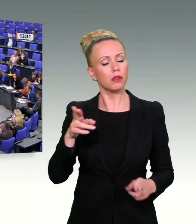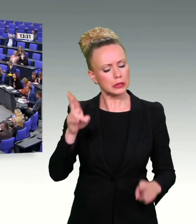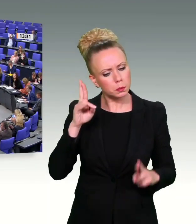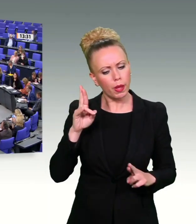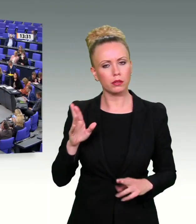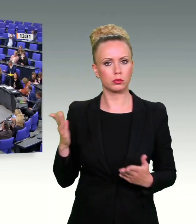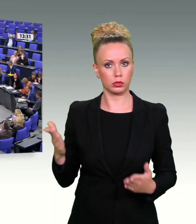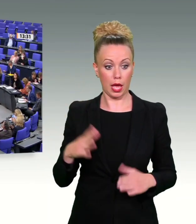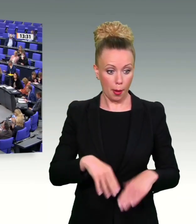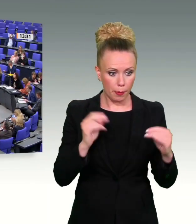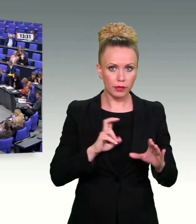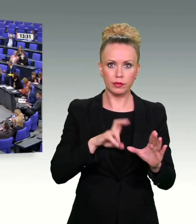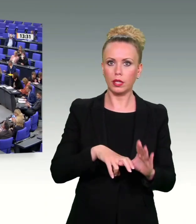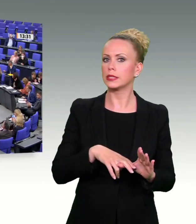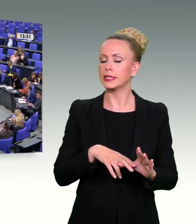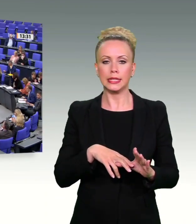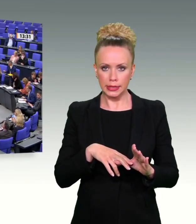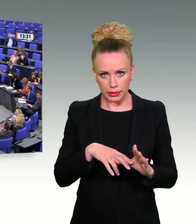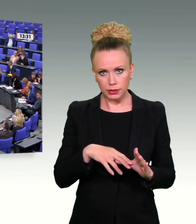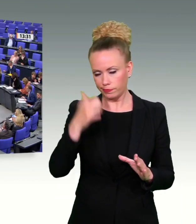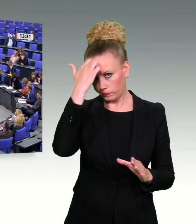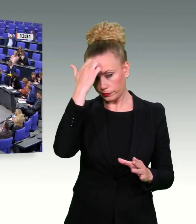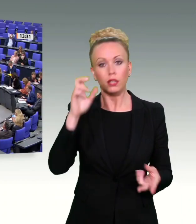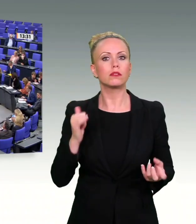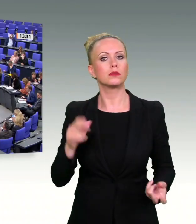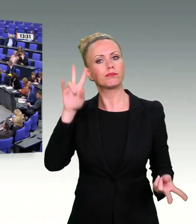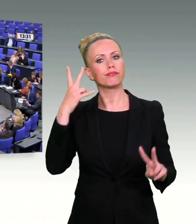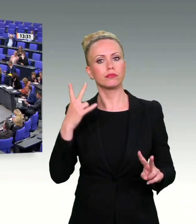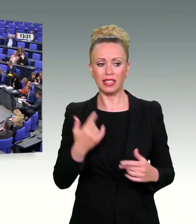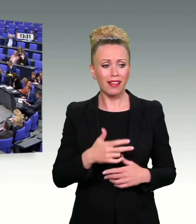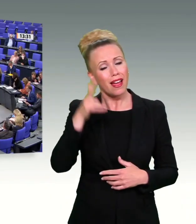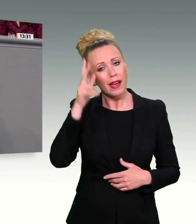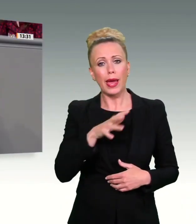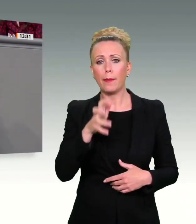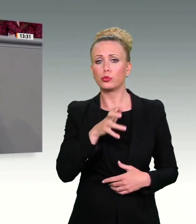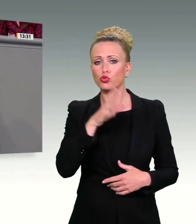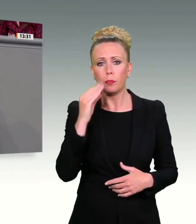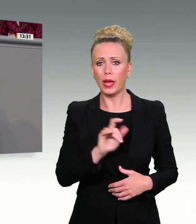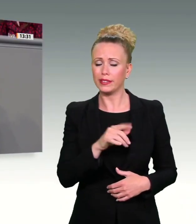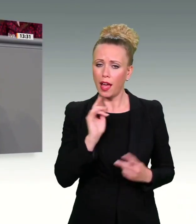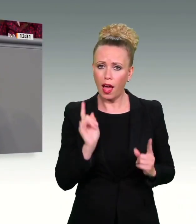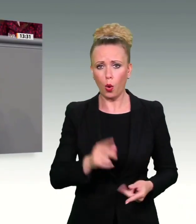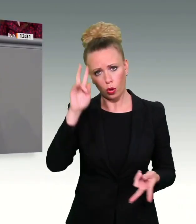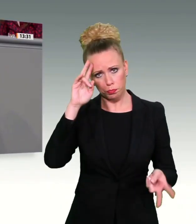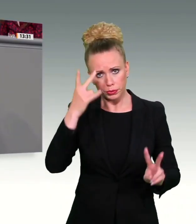Kollege Minister Buschmann, machen Sie dies auch. Sie werden sonst Ihrer Aufgabe nicht gerecht. Und deswegen